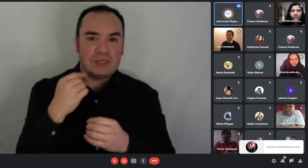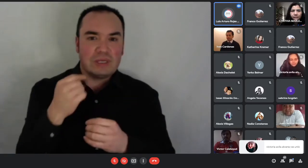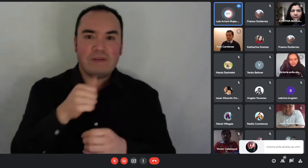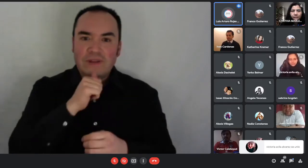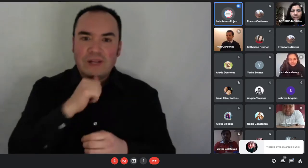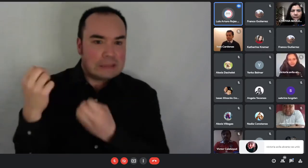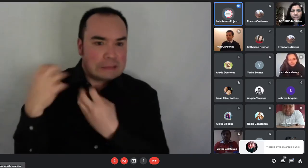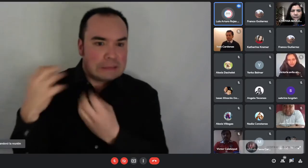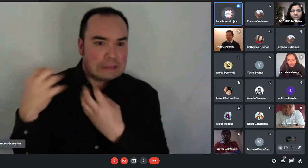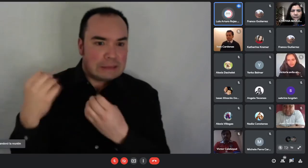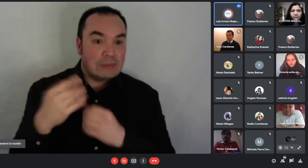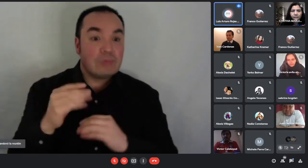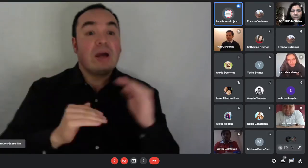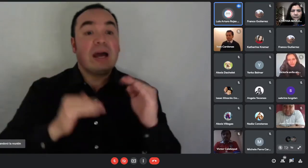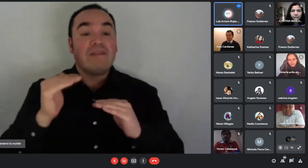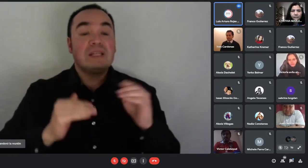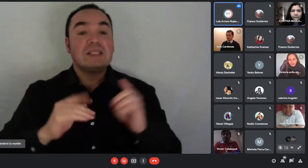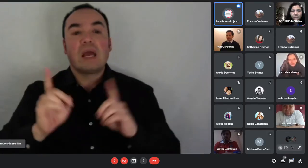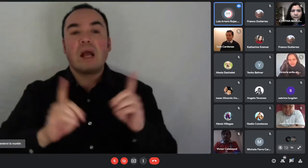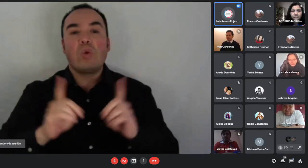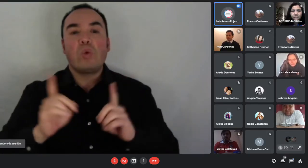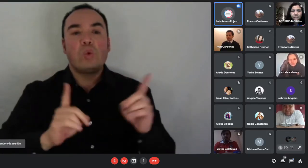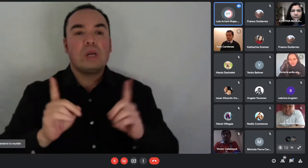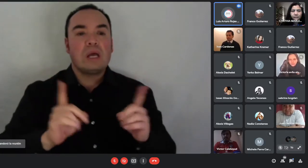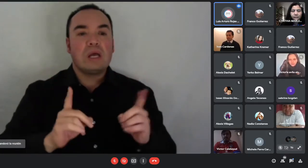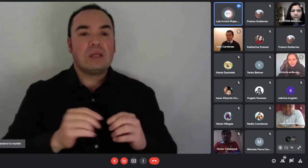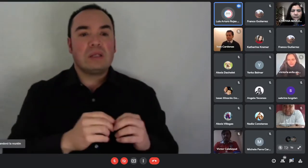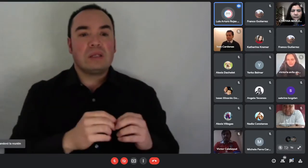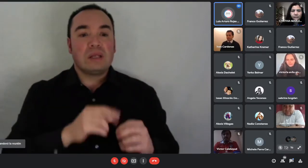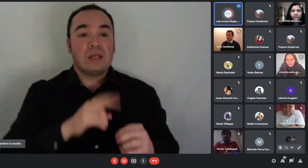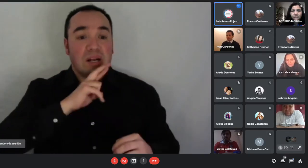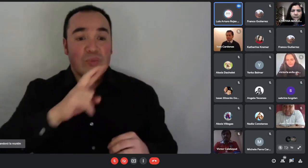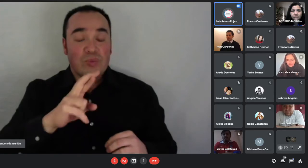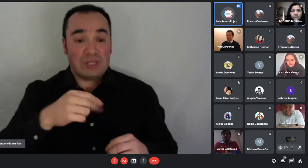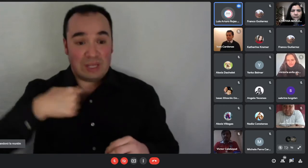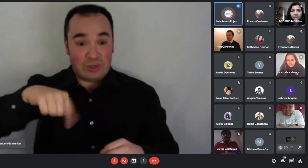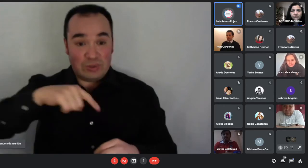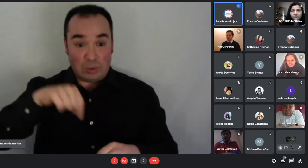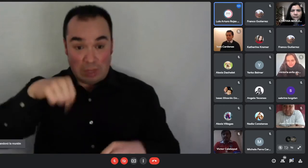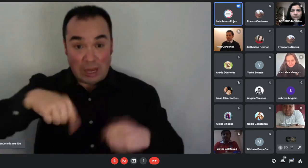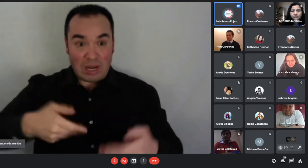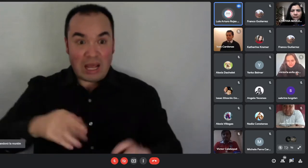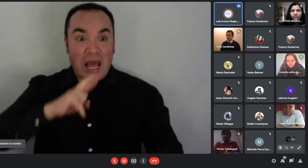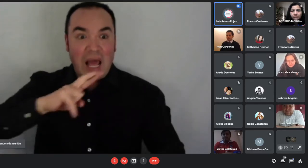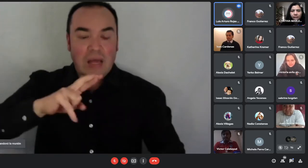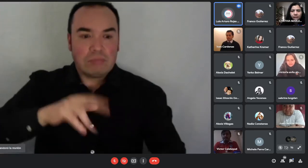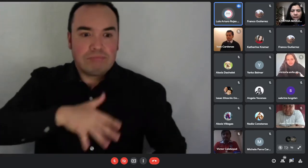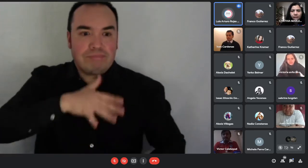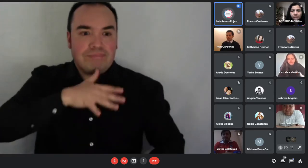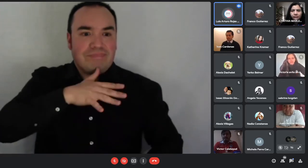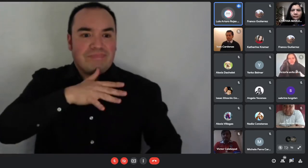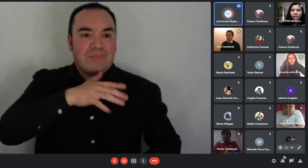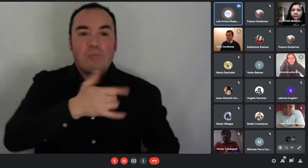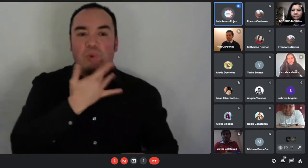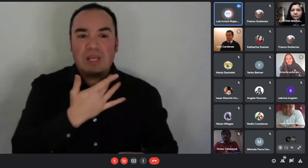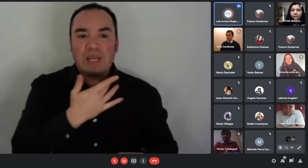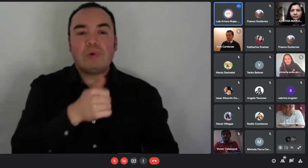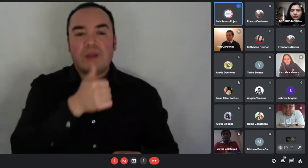respuestas que no que no tenemos en el momento ya porque debemos esperar otros procesos ¿verdad? y muchas veces también la